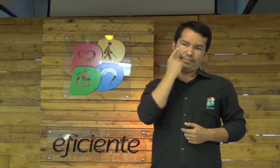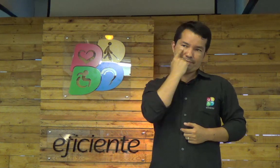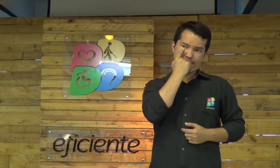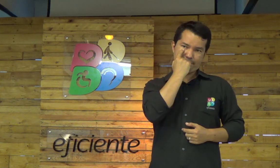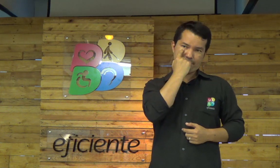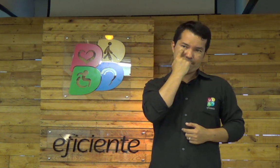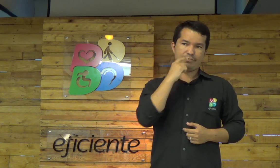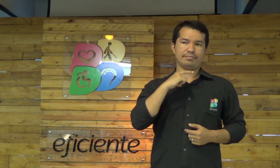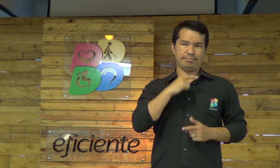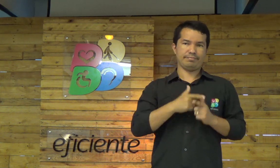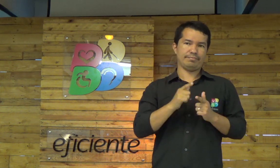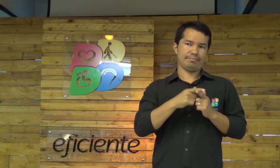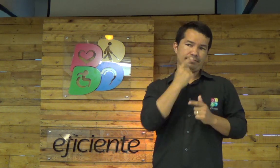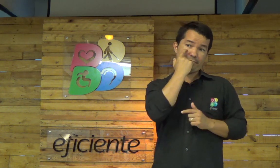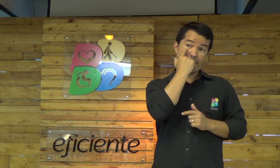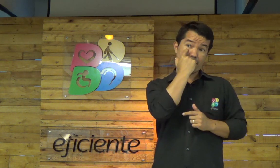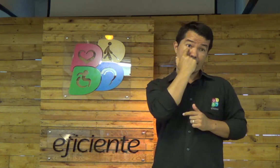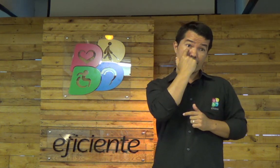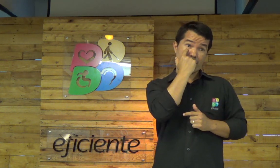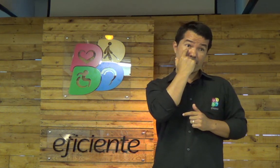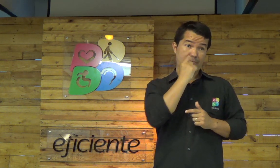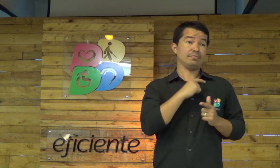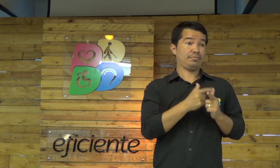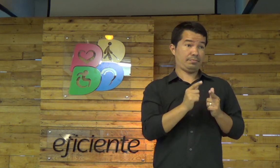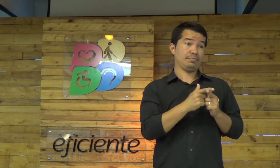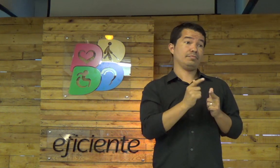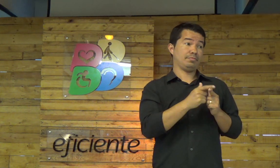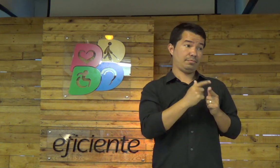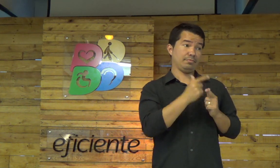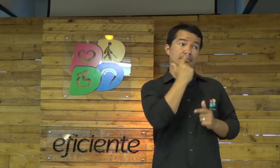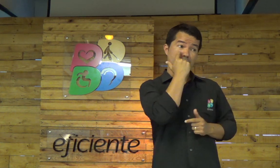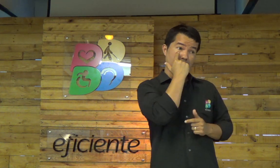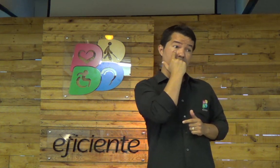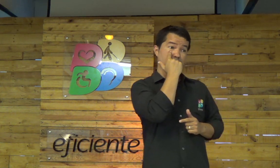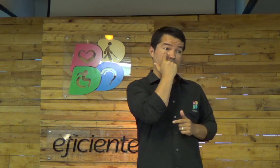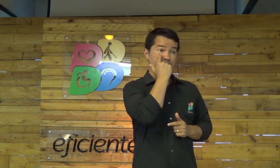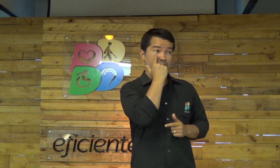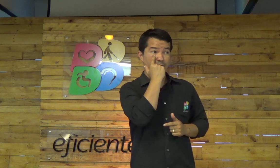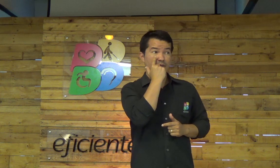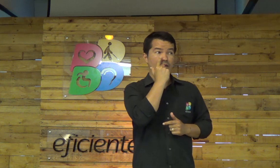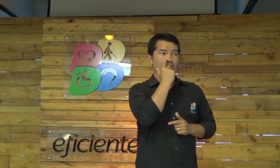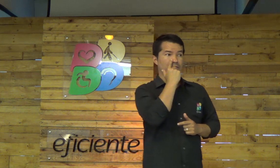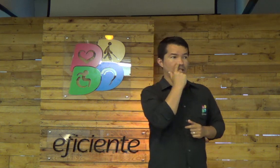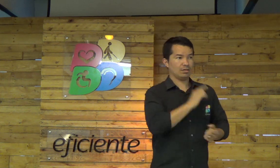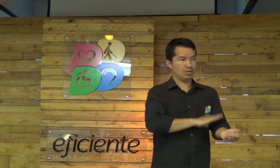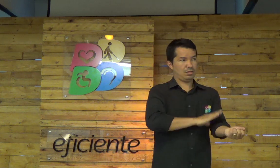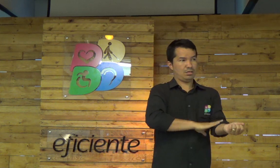dona Miran, eu tenho uma enfermidade. Eu tenho um problema no meu olho. é um problema.